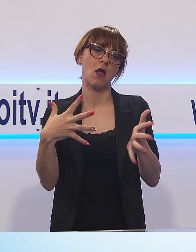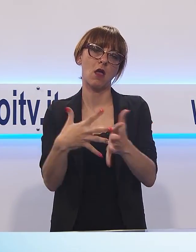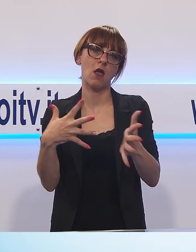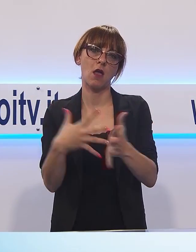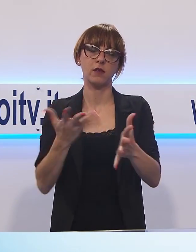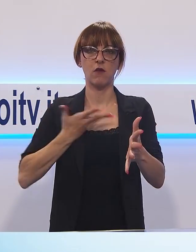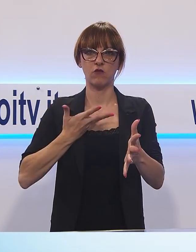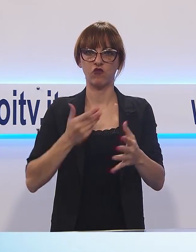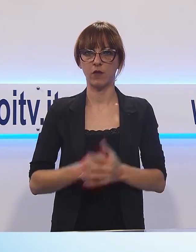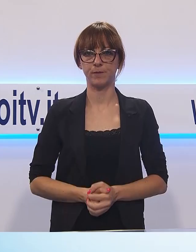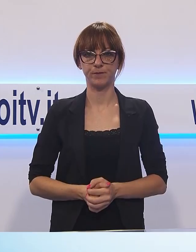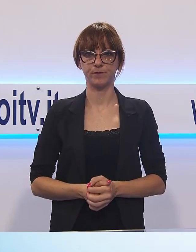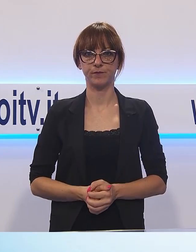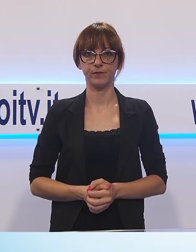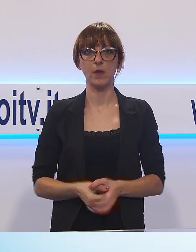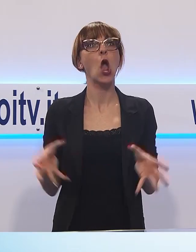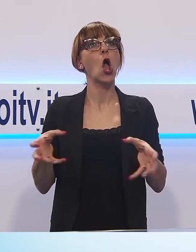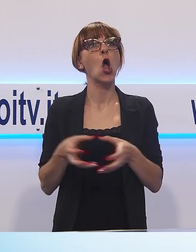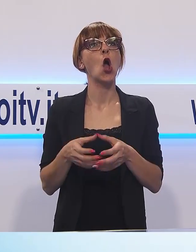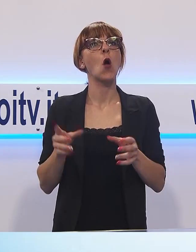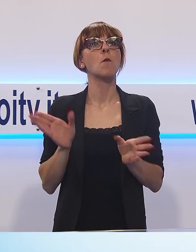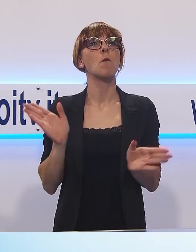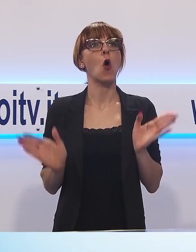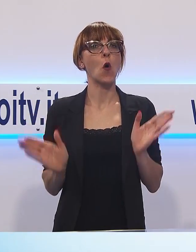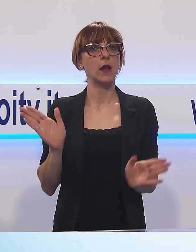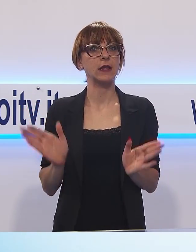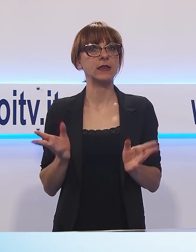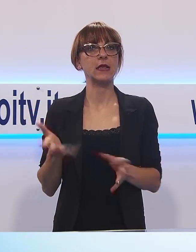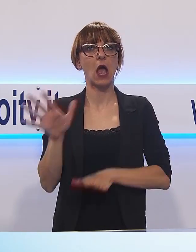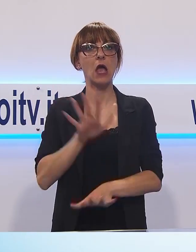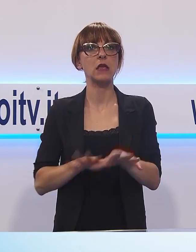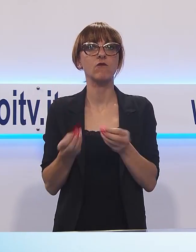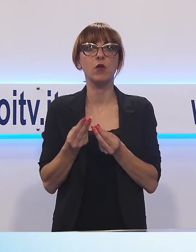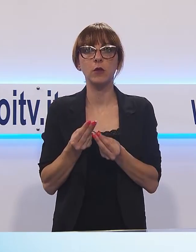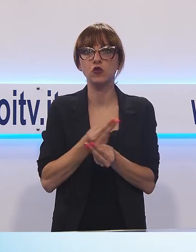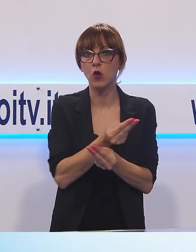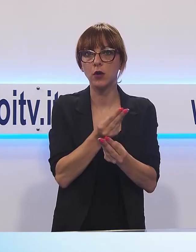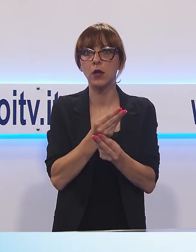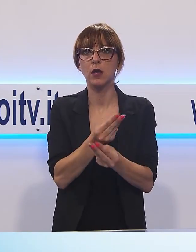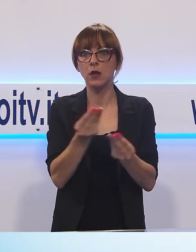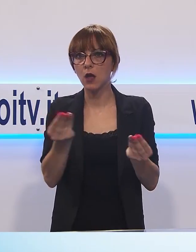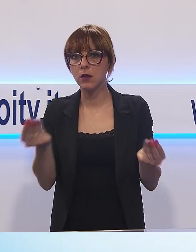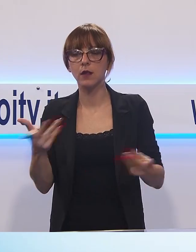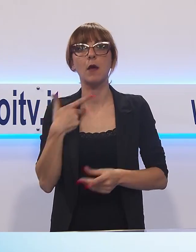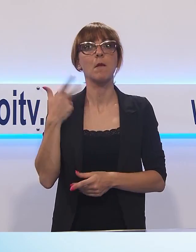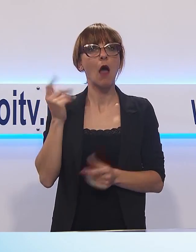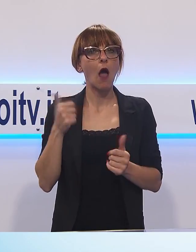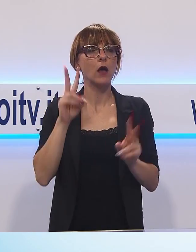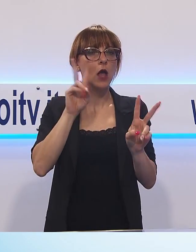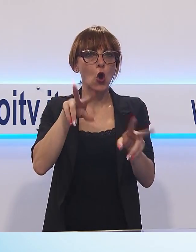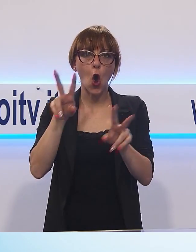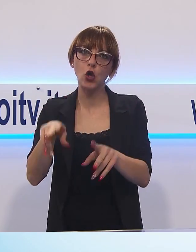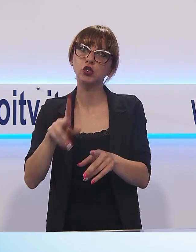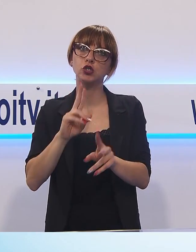Municipale, che presidia l'incrocio al passaggio a livello, si prodiga per dare informazioni, ma deve anche sorvegliare il rispetto dei nuovi